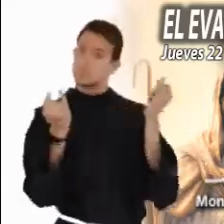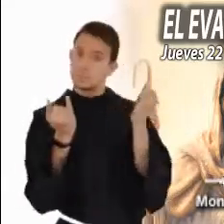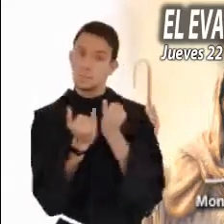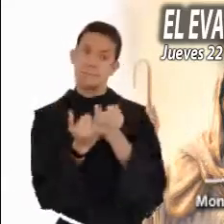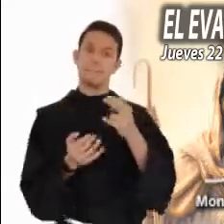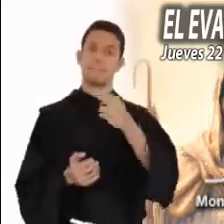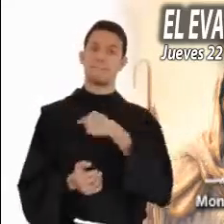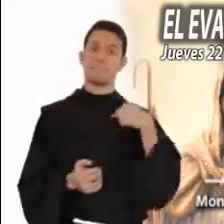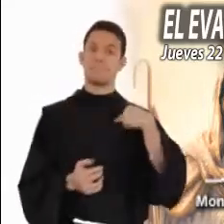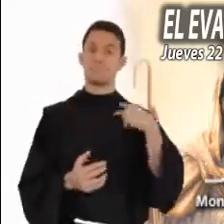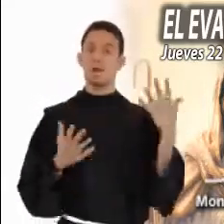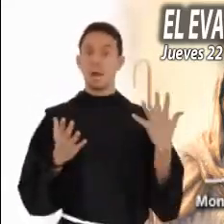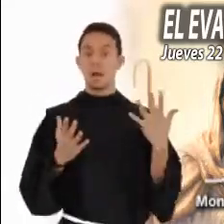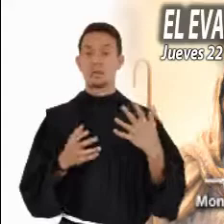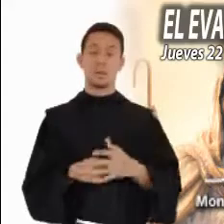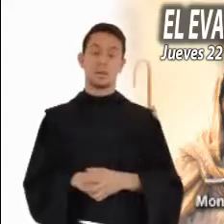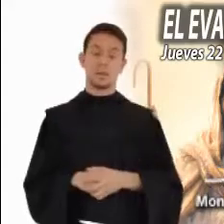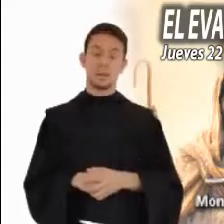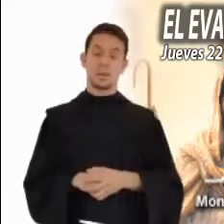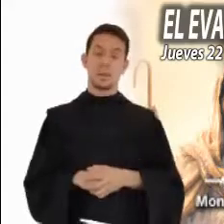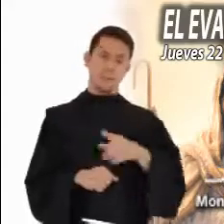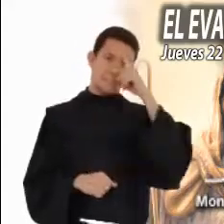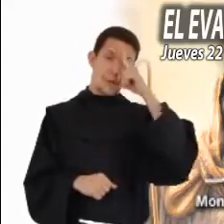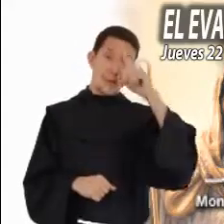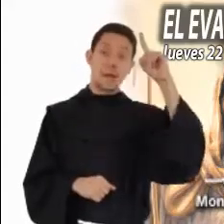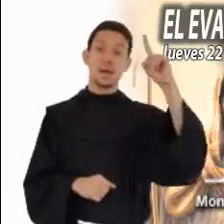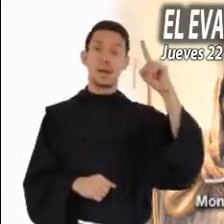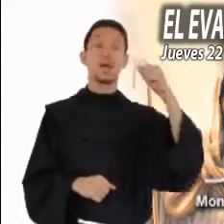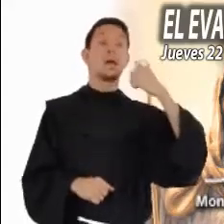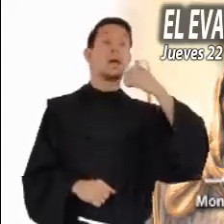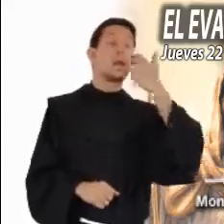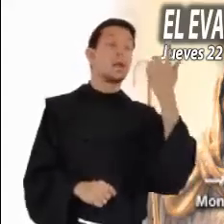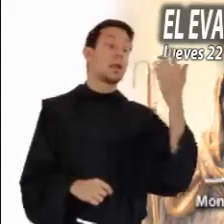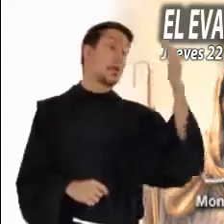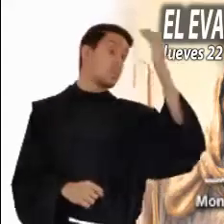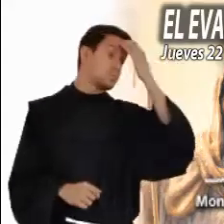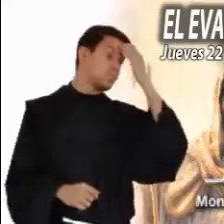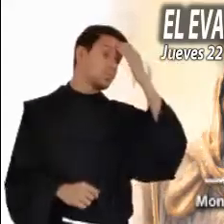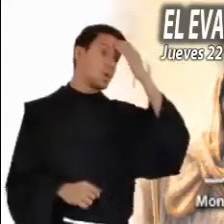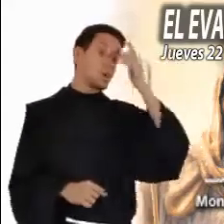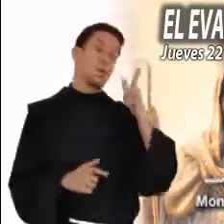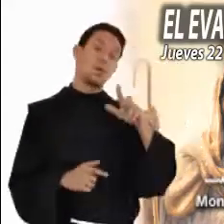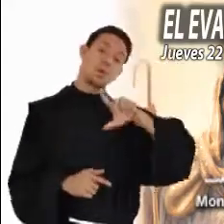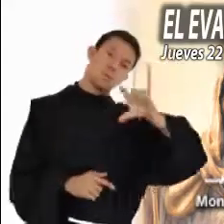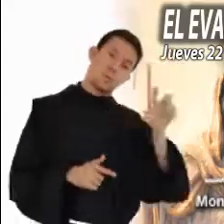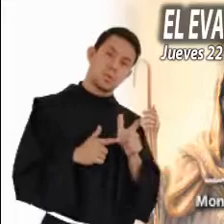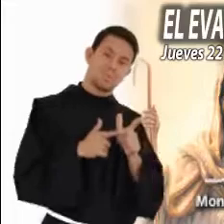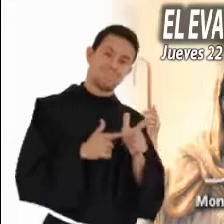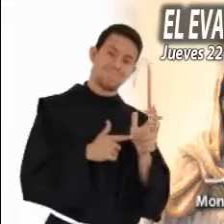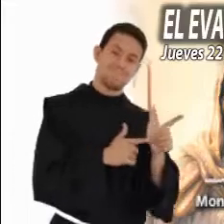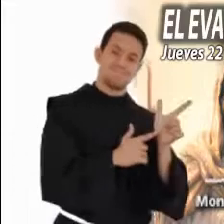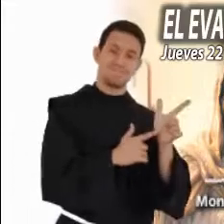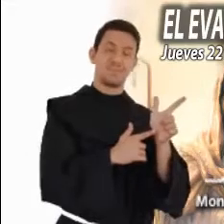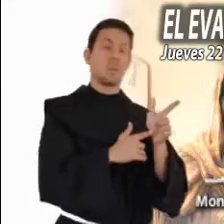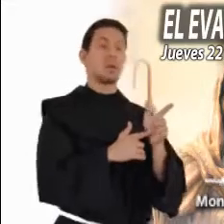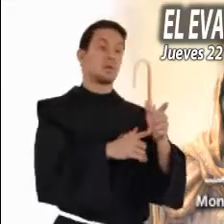cada uno de nosotros, no como mera curiosidad, sino con el deseo de conocerlo